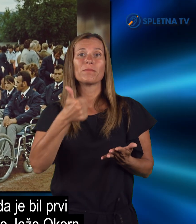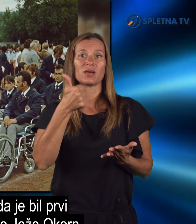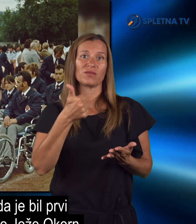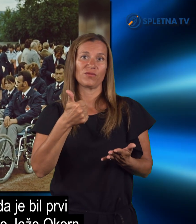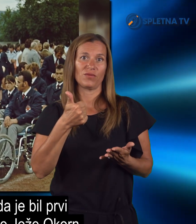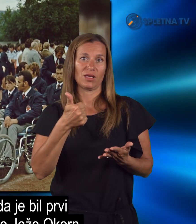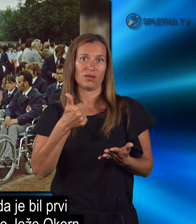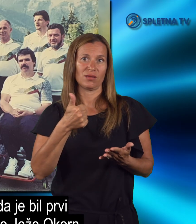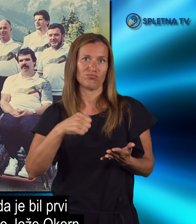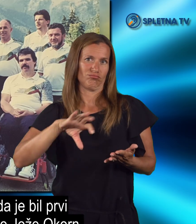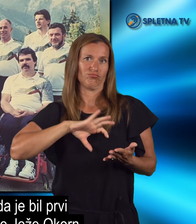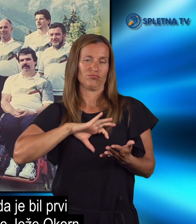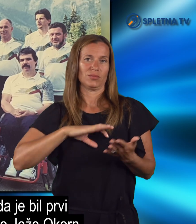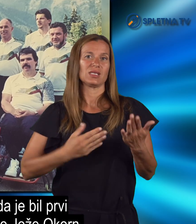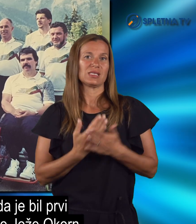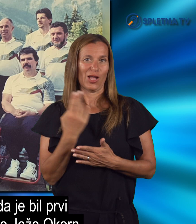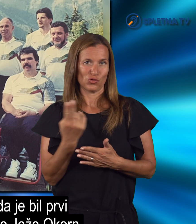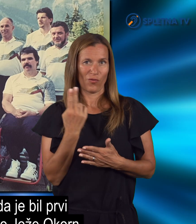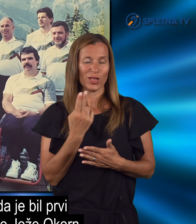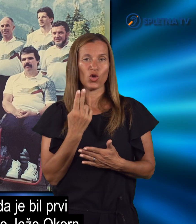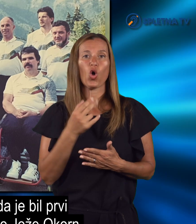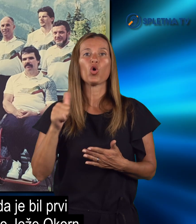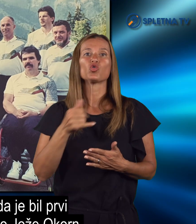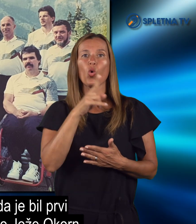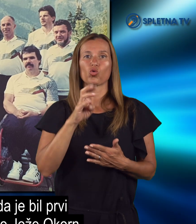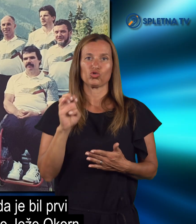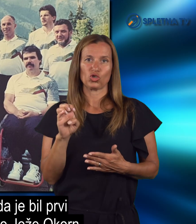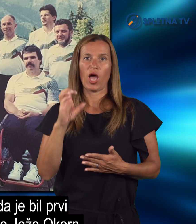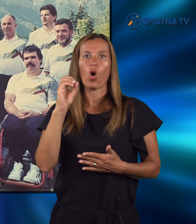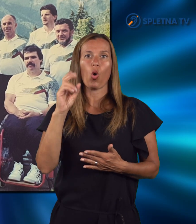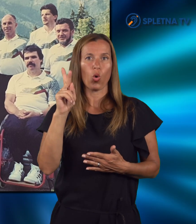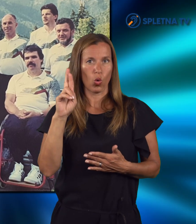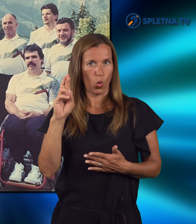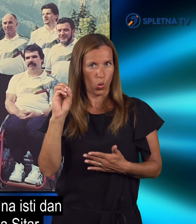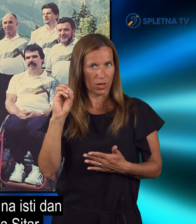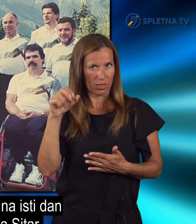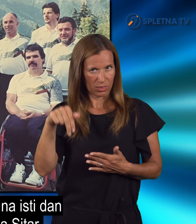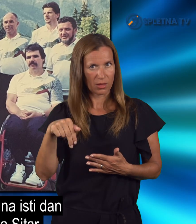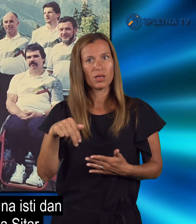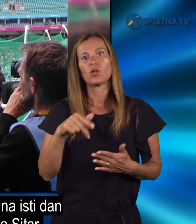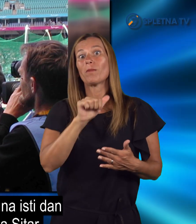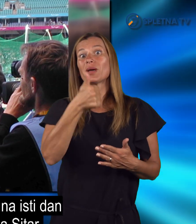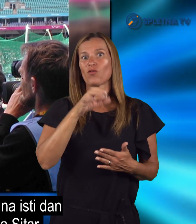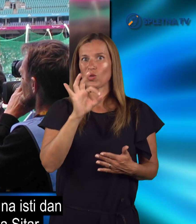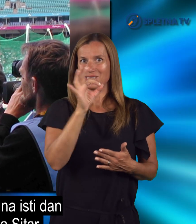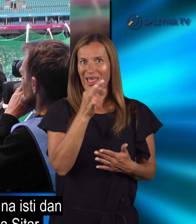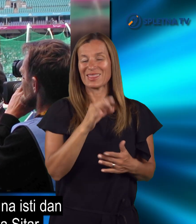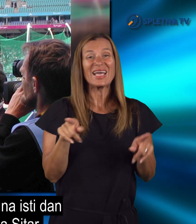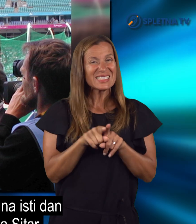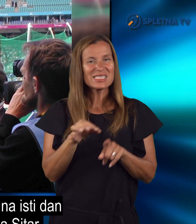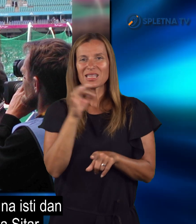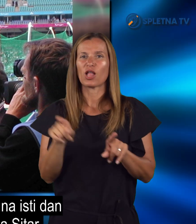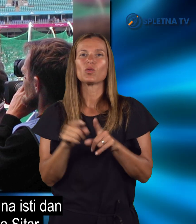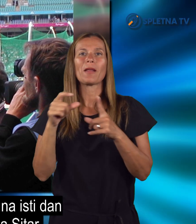prvi dobitnik bil za Slovenijo Jožev Koren, je prvo zlato na